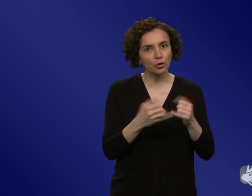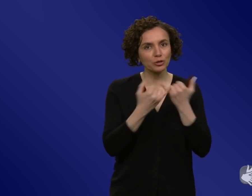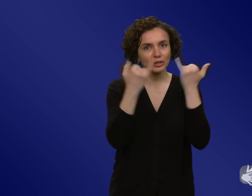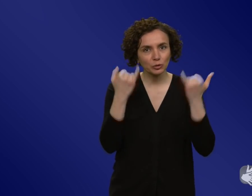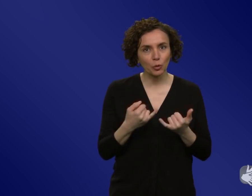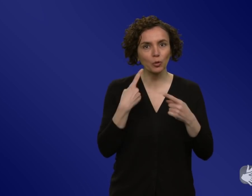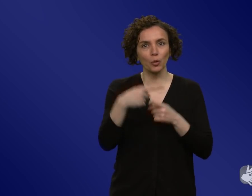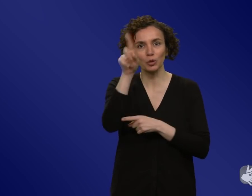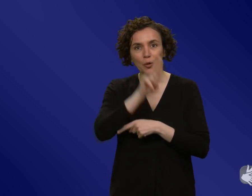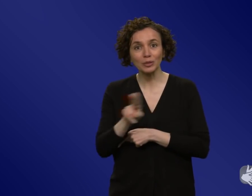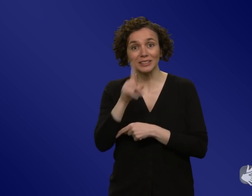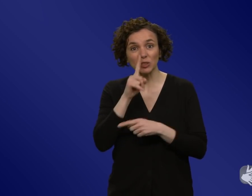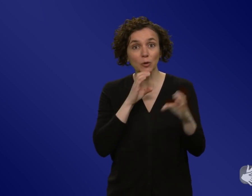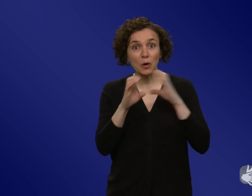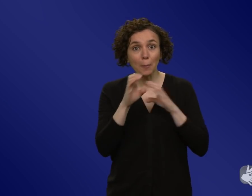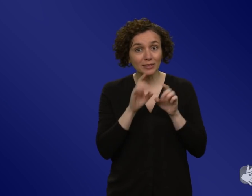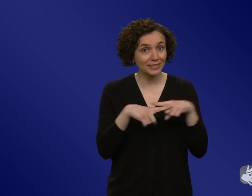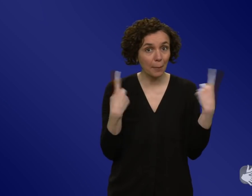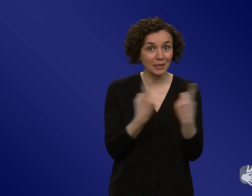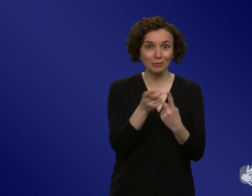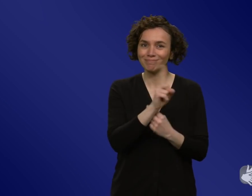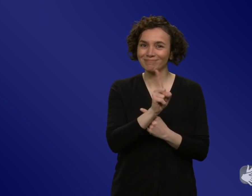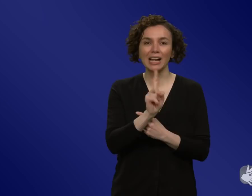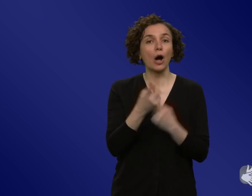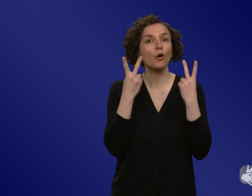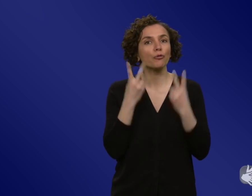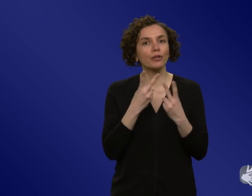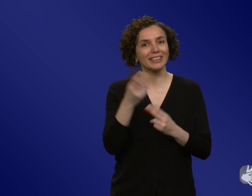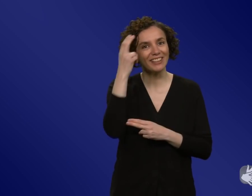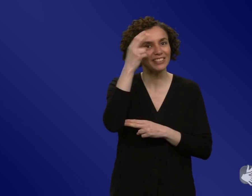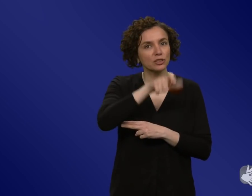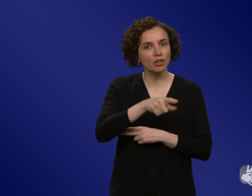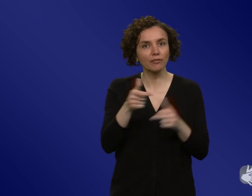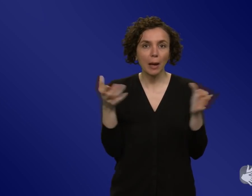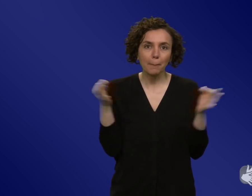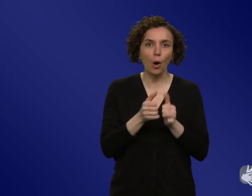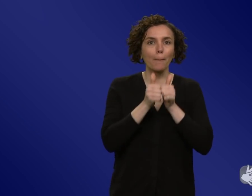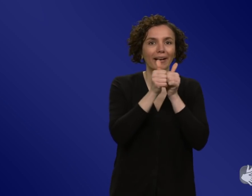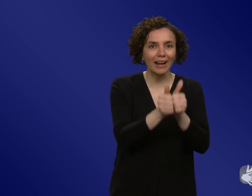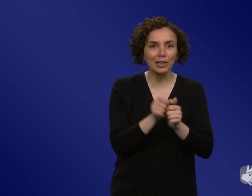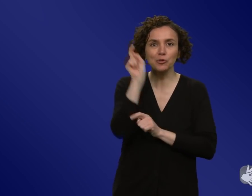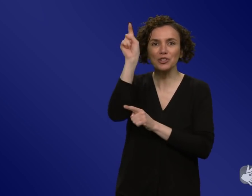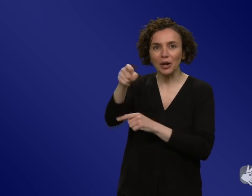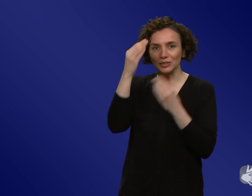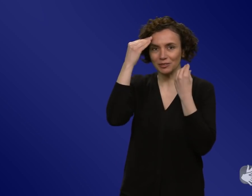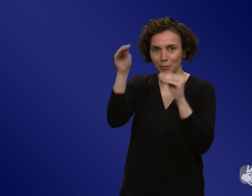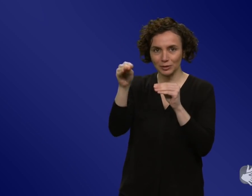Begleitung für WissenschaftlerInnen, die rausgehen. Nicht jede Wissenschaftlerin ist geborener Kommunikator, muss auch nicht so sein.